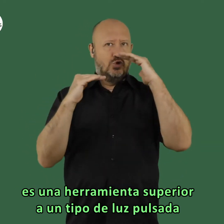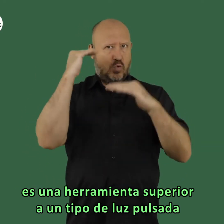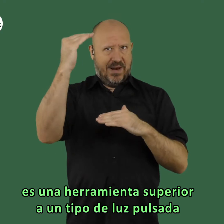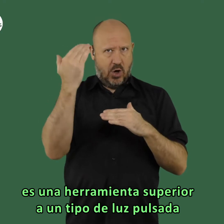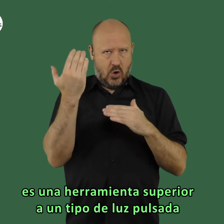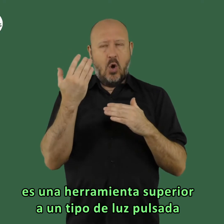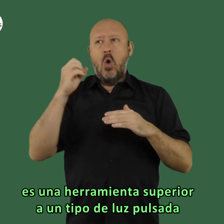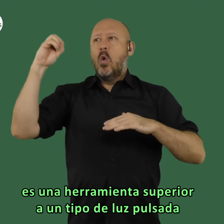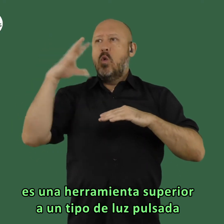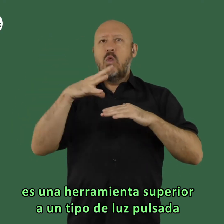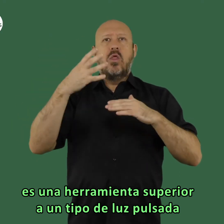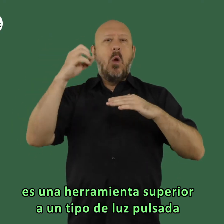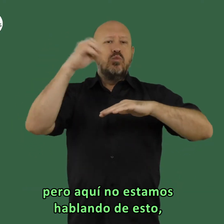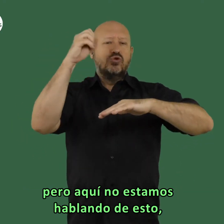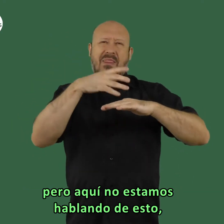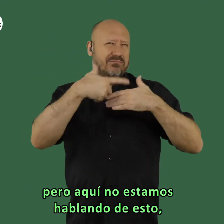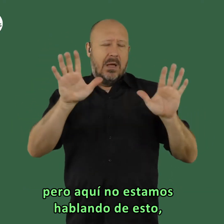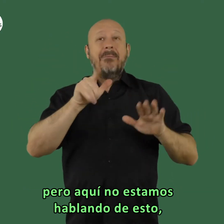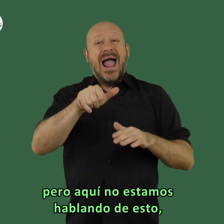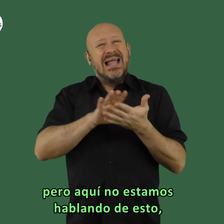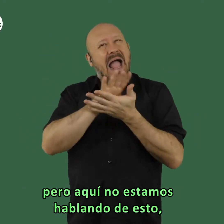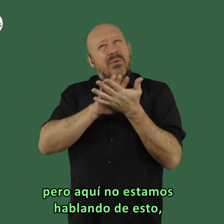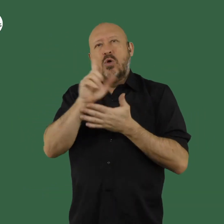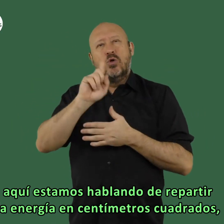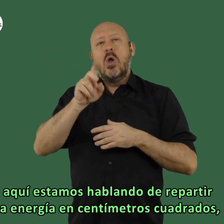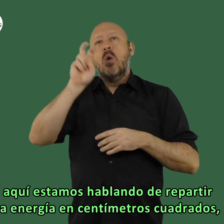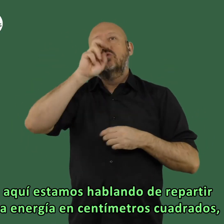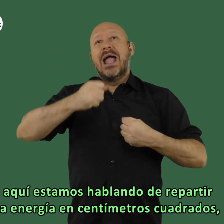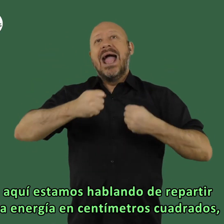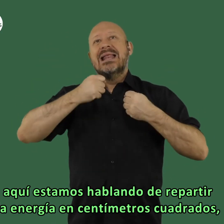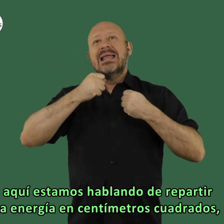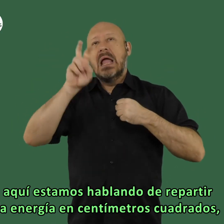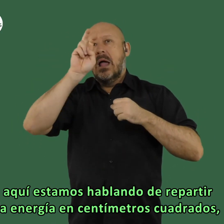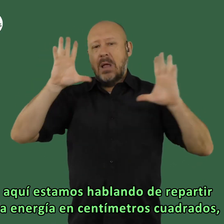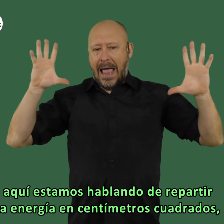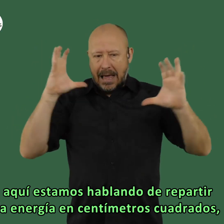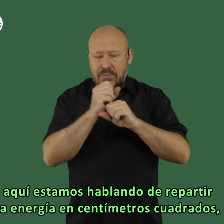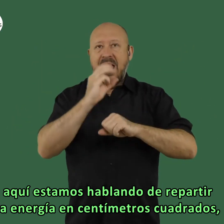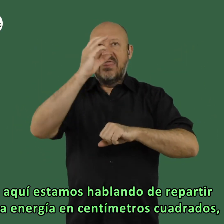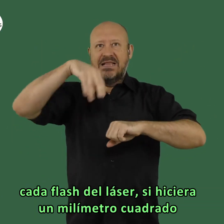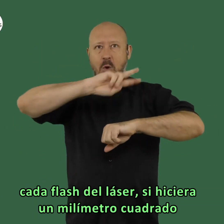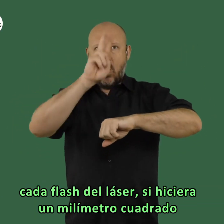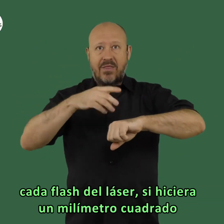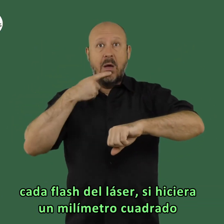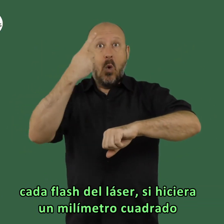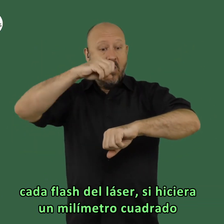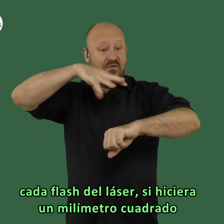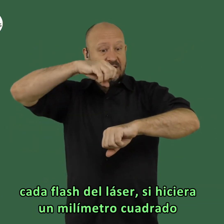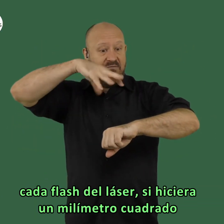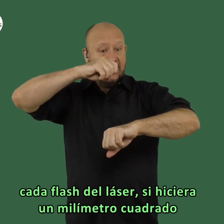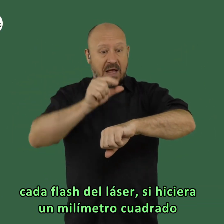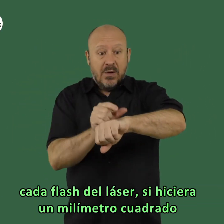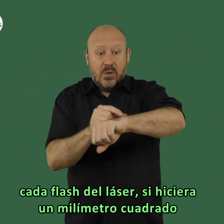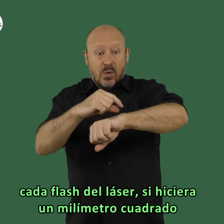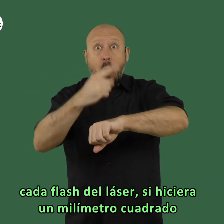herramienta superior a un tipo de luz pulsada pero aquí no estamos hablando de esto aquí estamos hablando de repartir la energía en centímetros cuadrados cada flash del